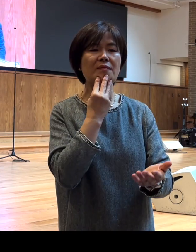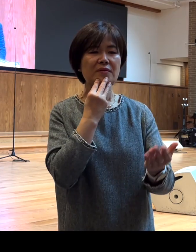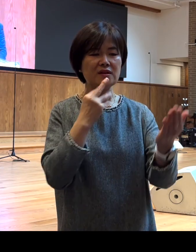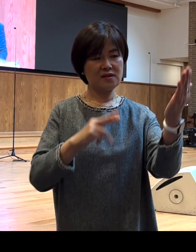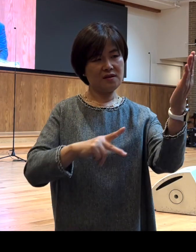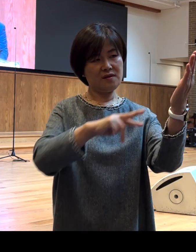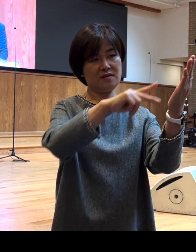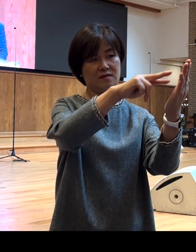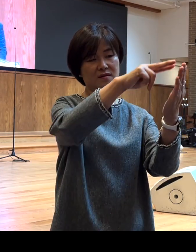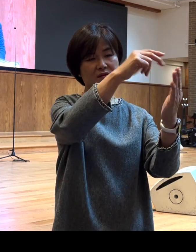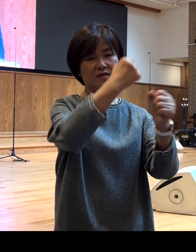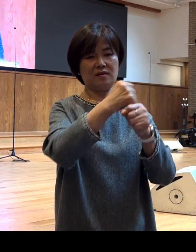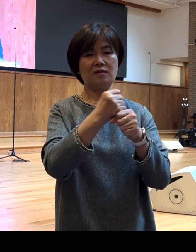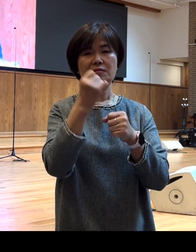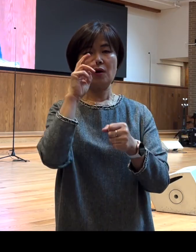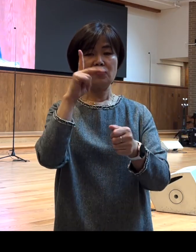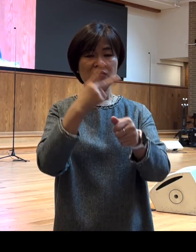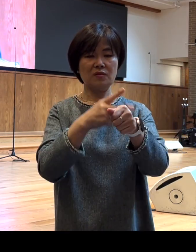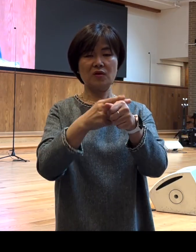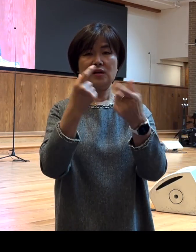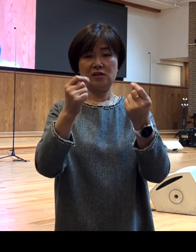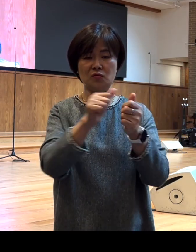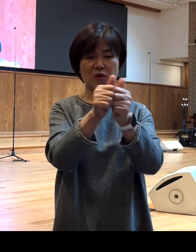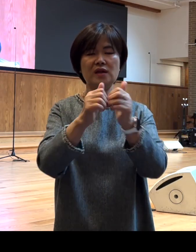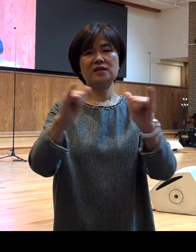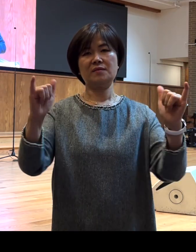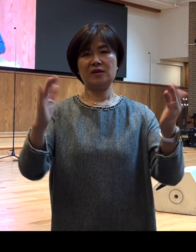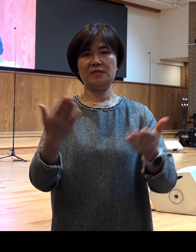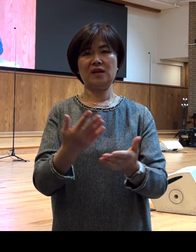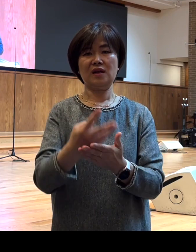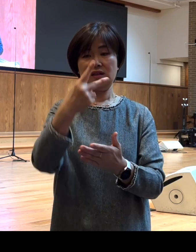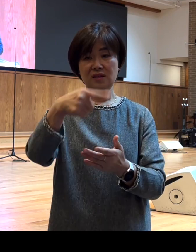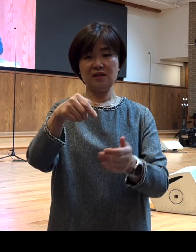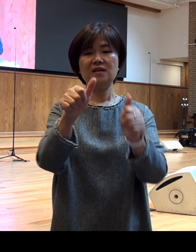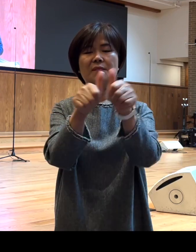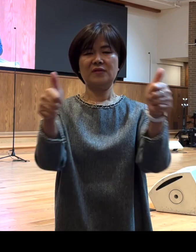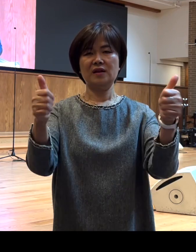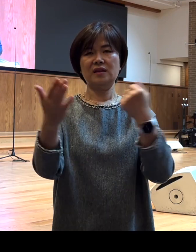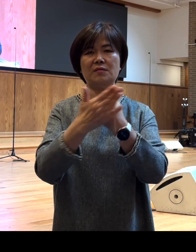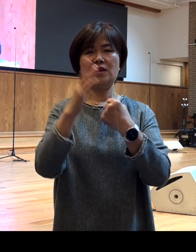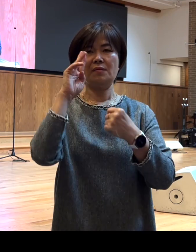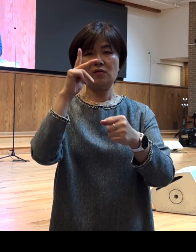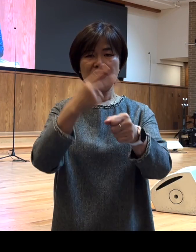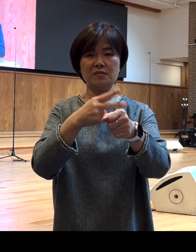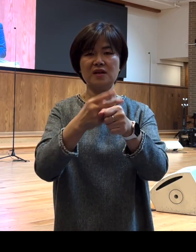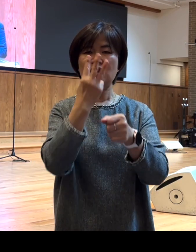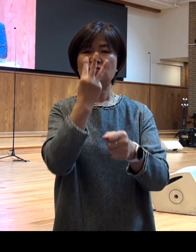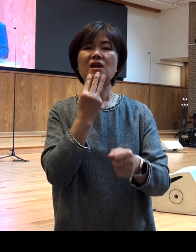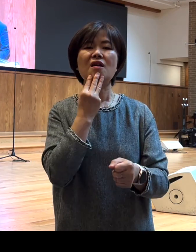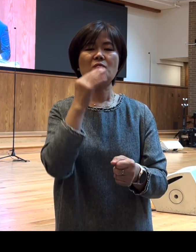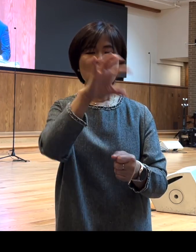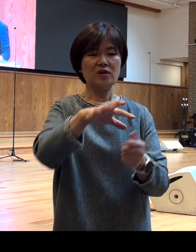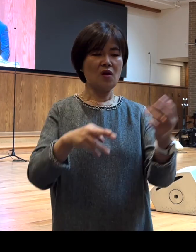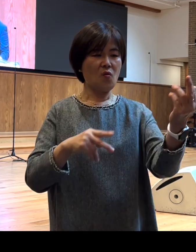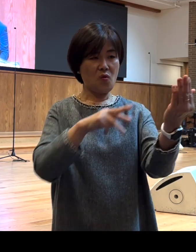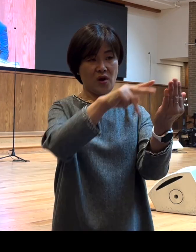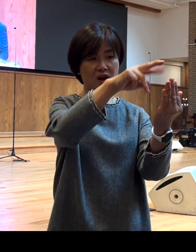동행했던 그런 인물이죠 그럼 사실 이 드로비모 때문에 바울이 예루살렘에 올라갔다가 이방인 이 헬라인인